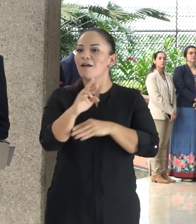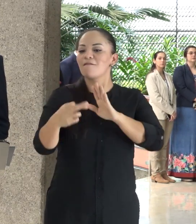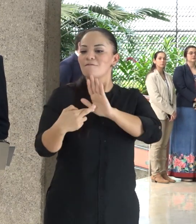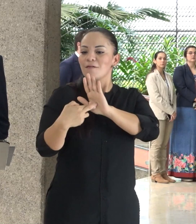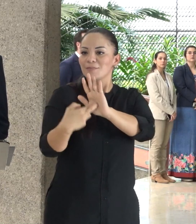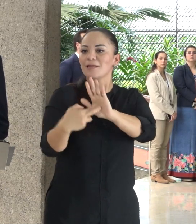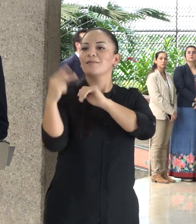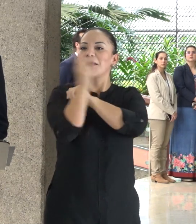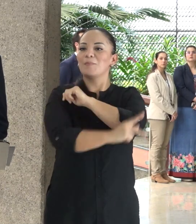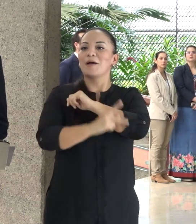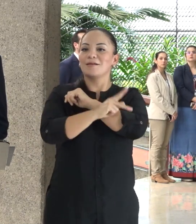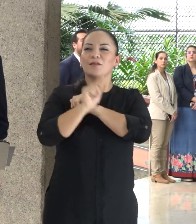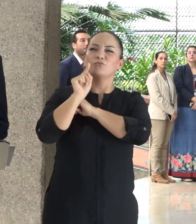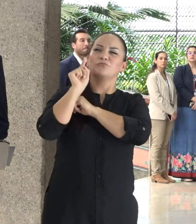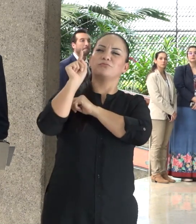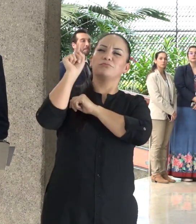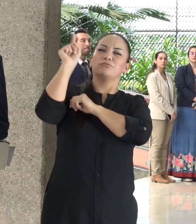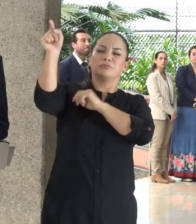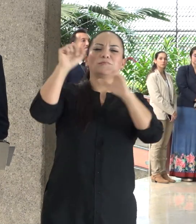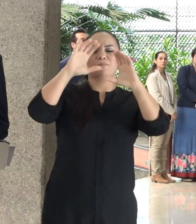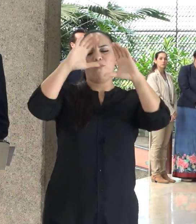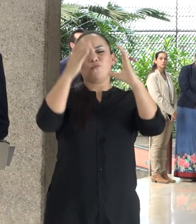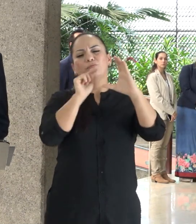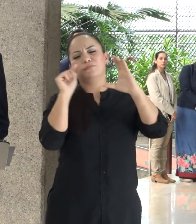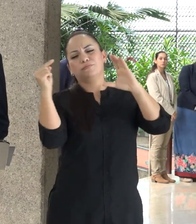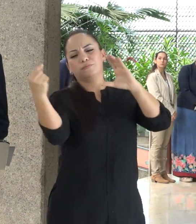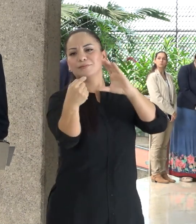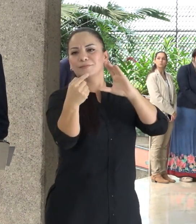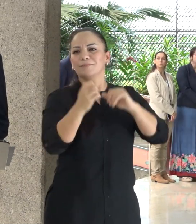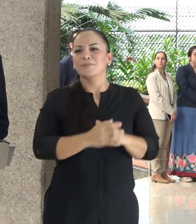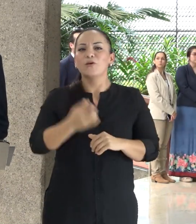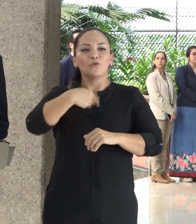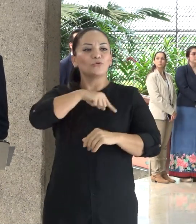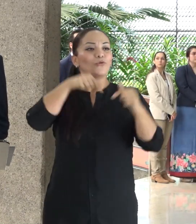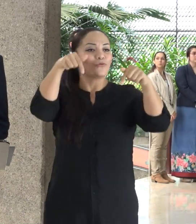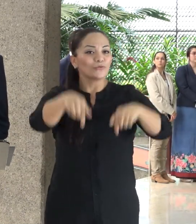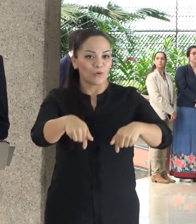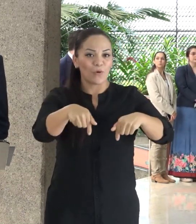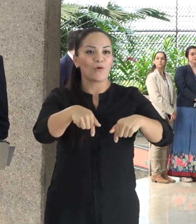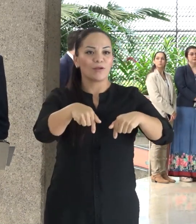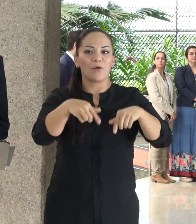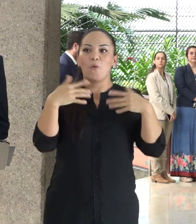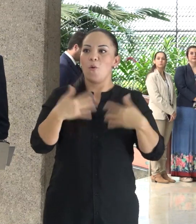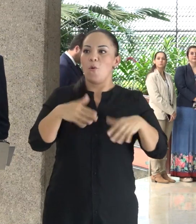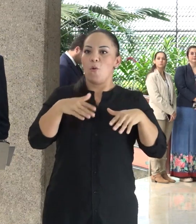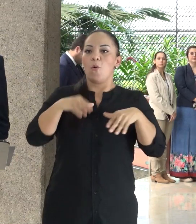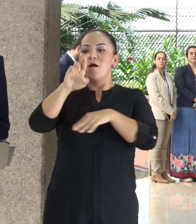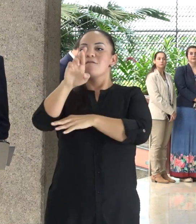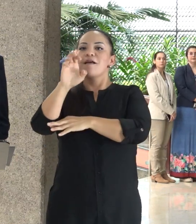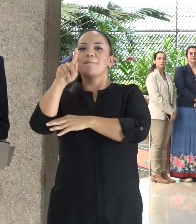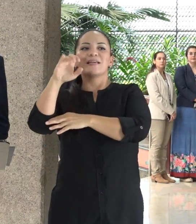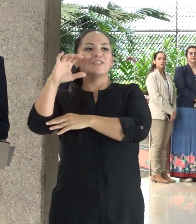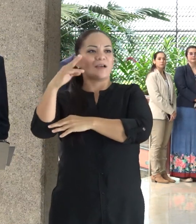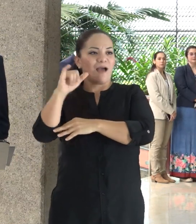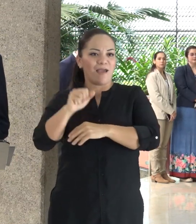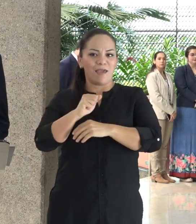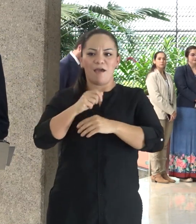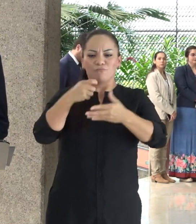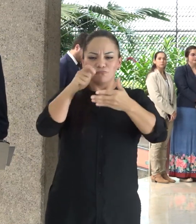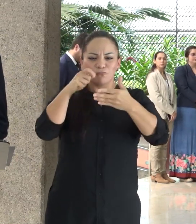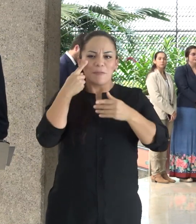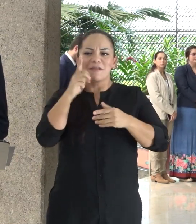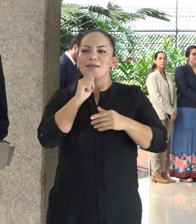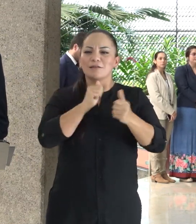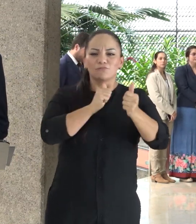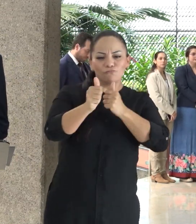patria, al otro lado del mundo. Hoy nos encontramos en el repechaje del mundo post-pandemia.